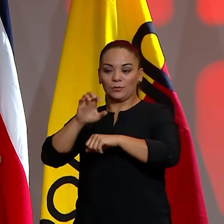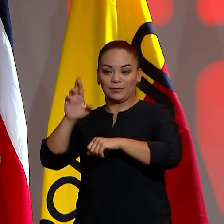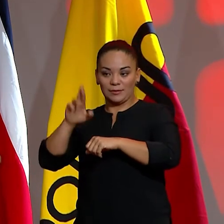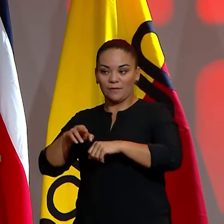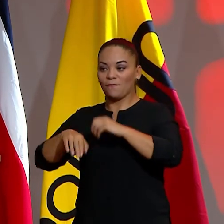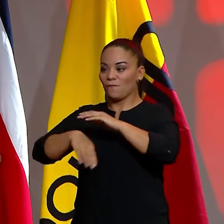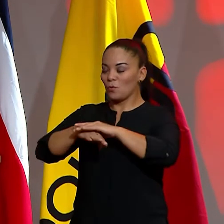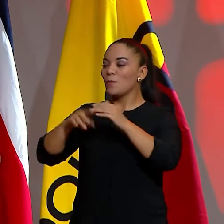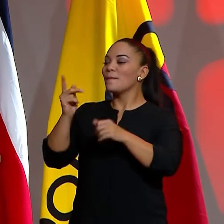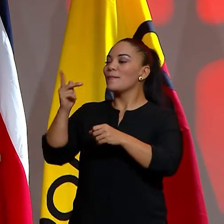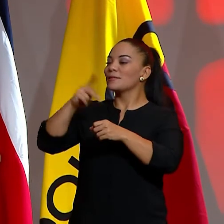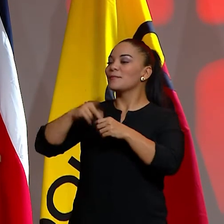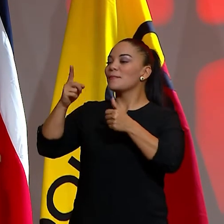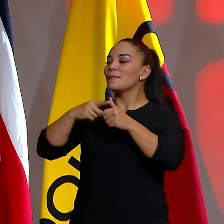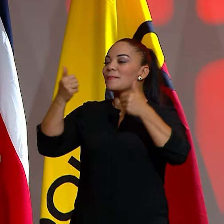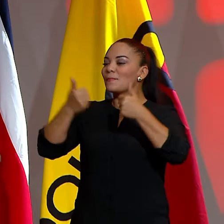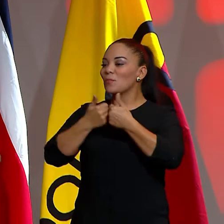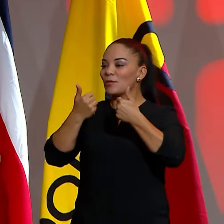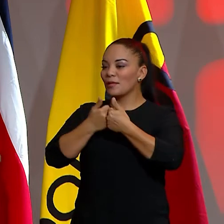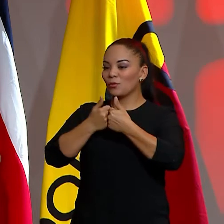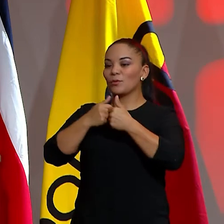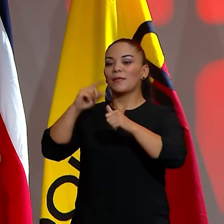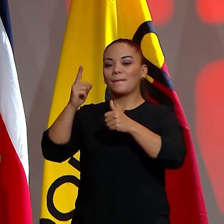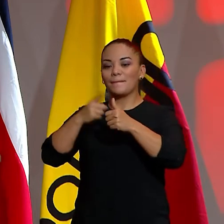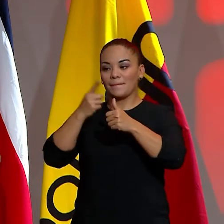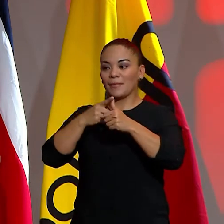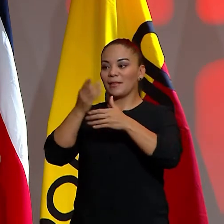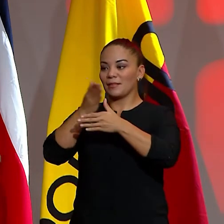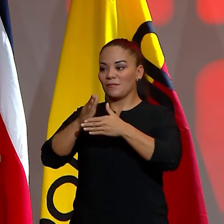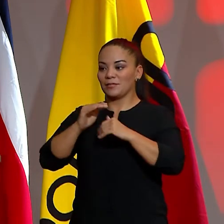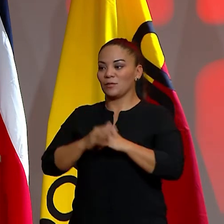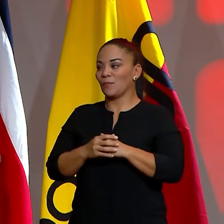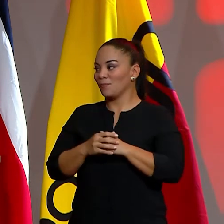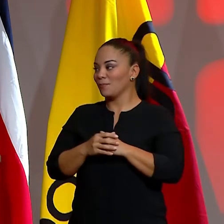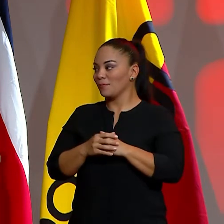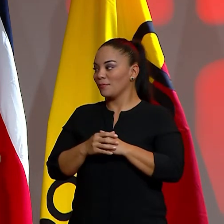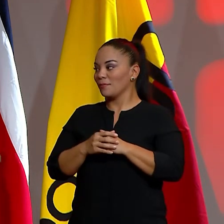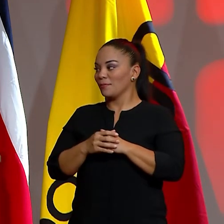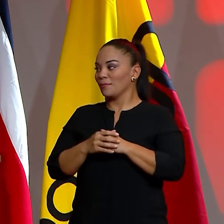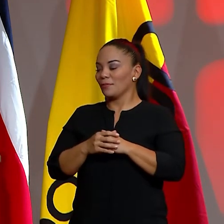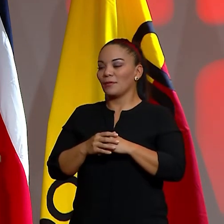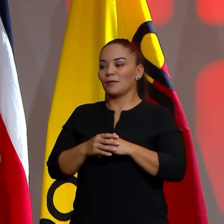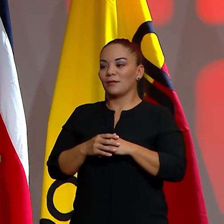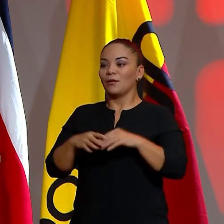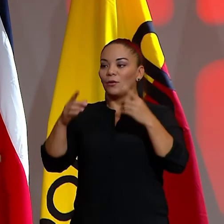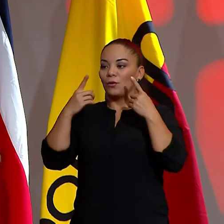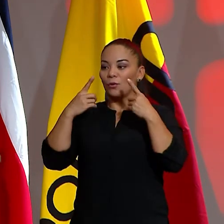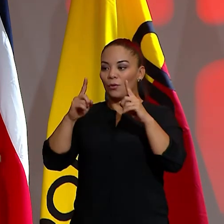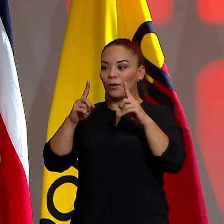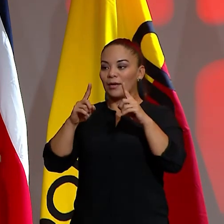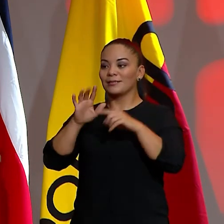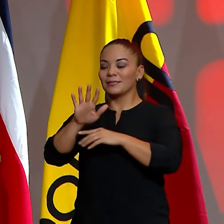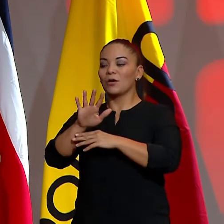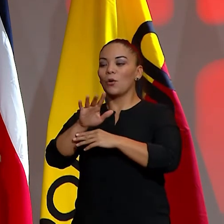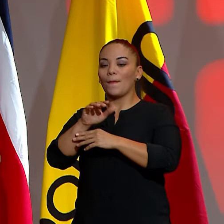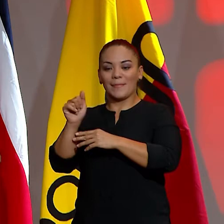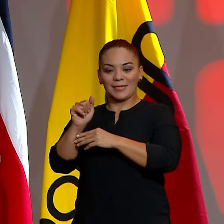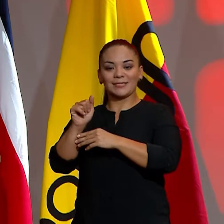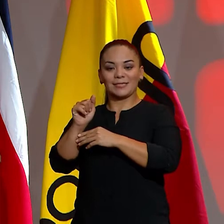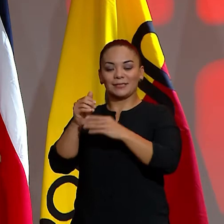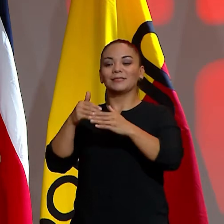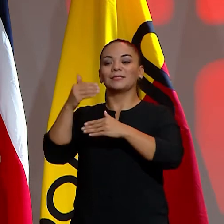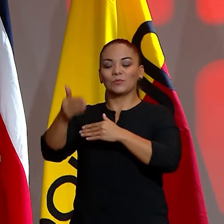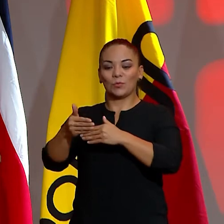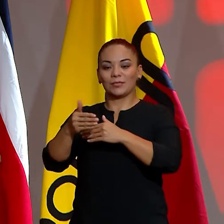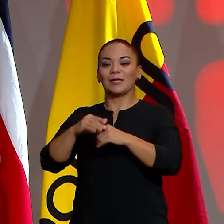con éxito en el primer campeonato nacional de la primera división y alcanza apenas cinco meses después el primer trofeo